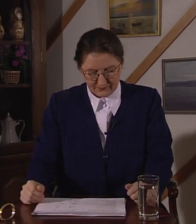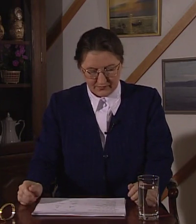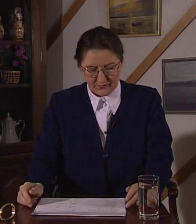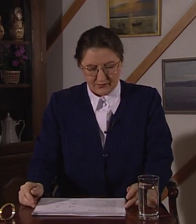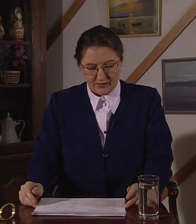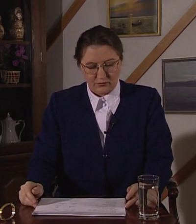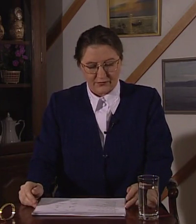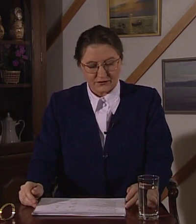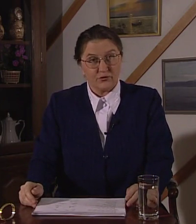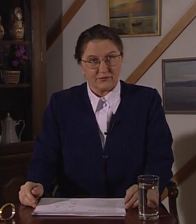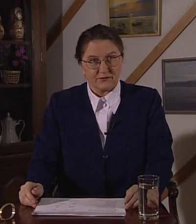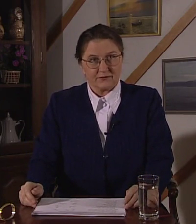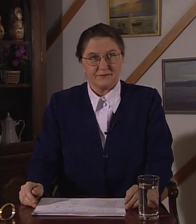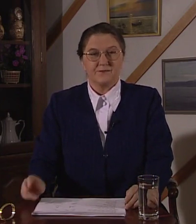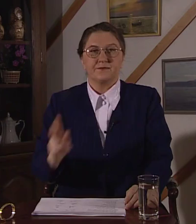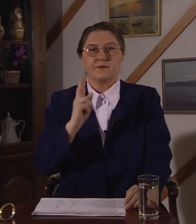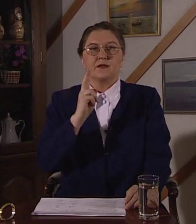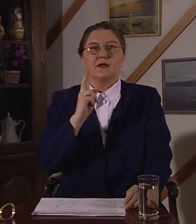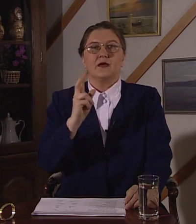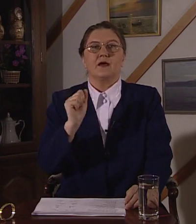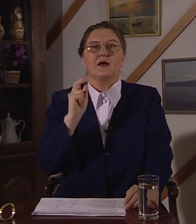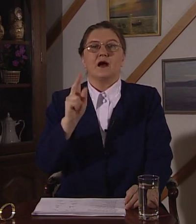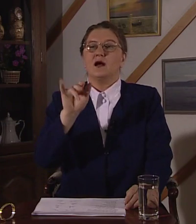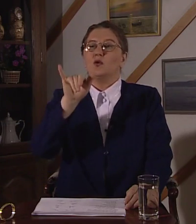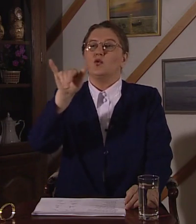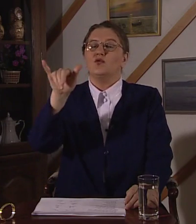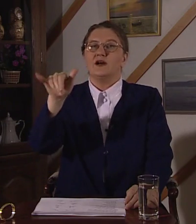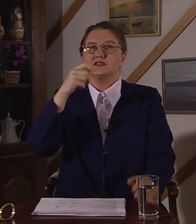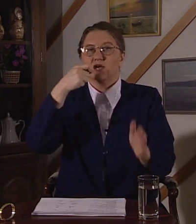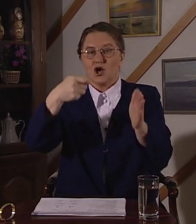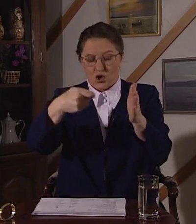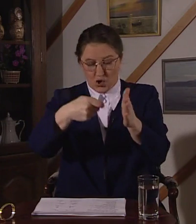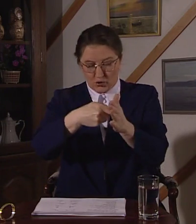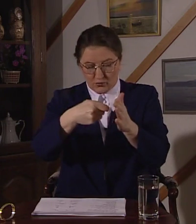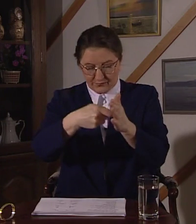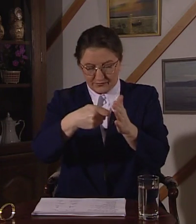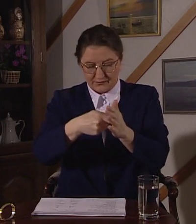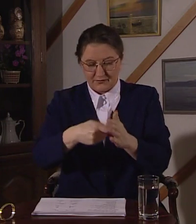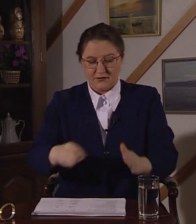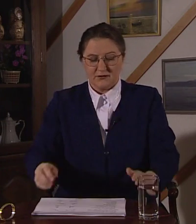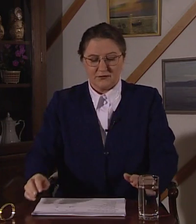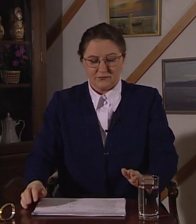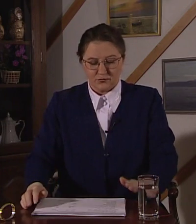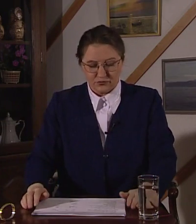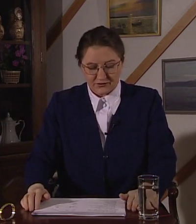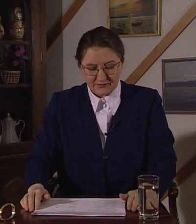Как у вас кормят? Как у вас кормят? Вкусно,